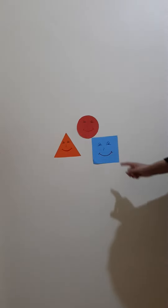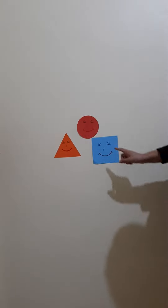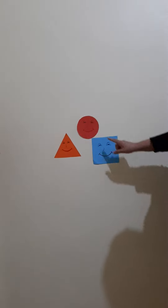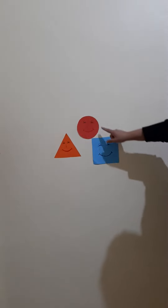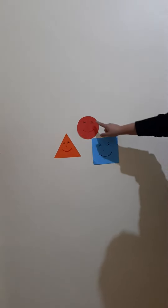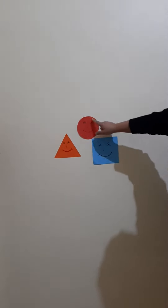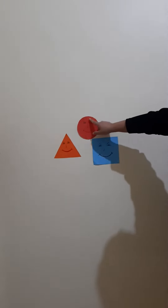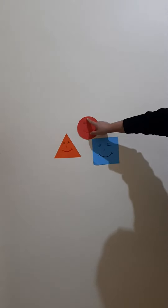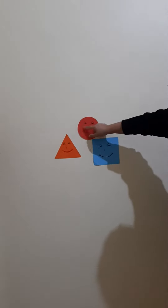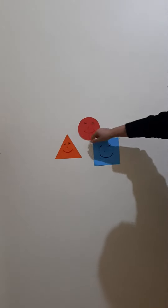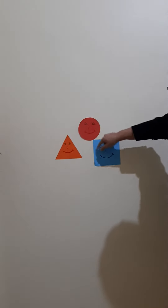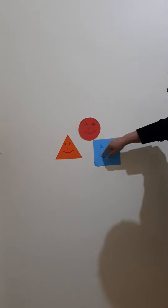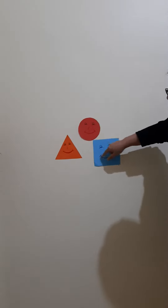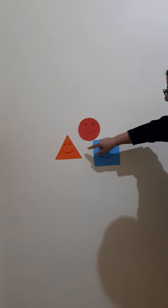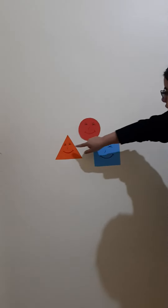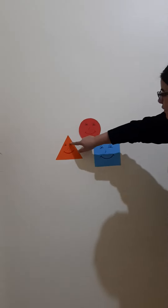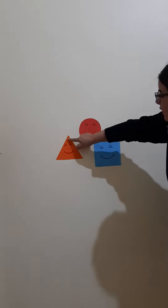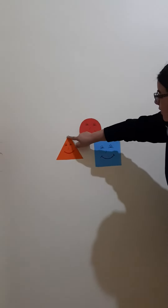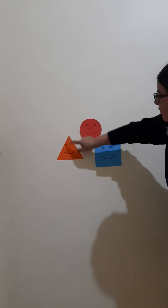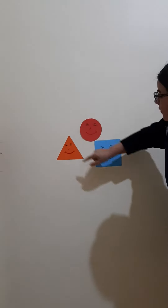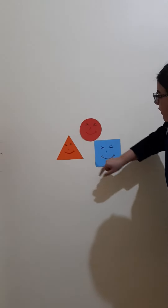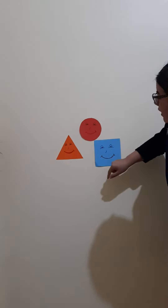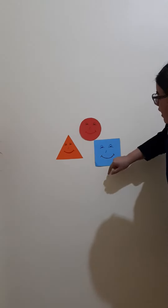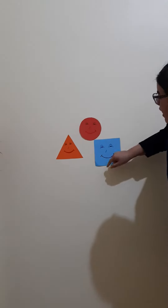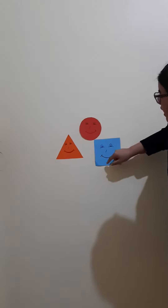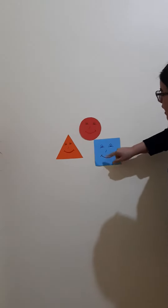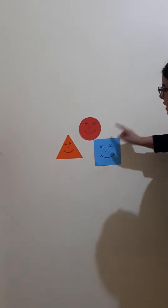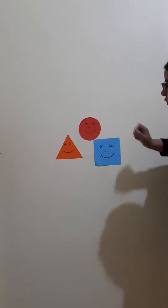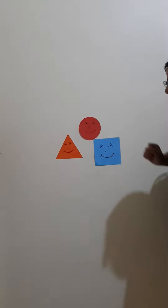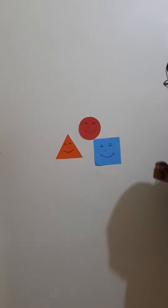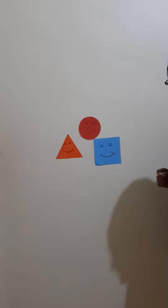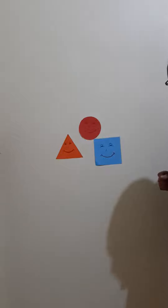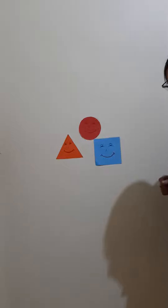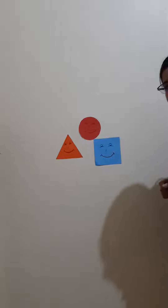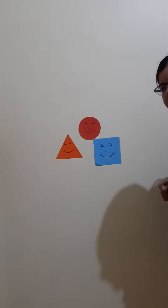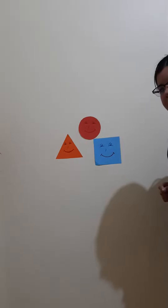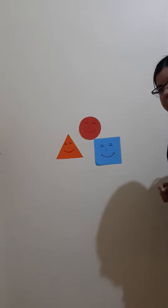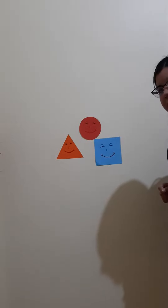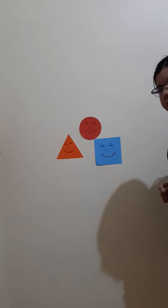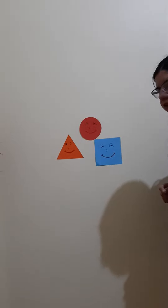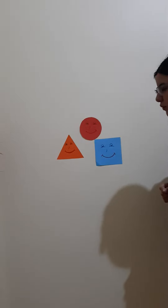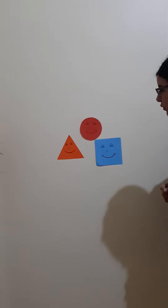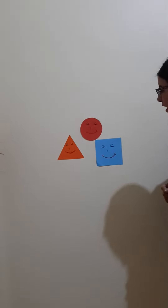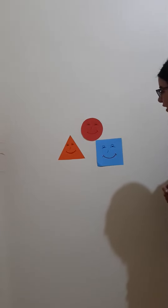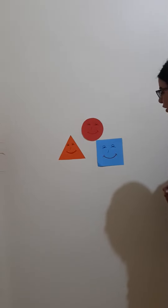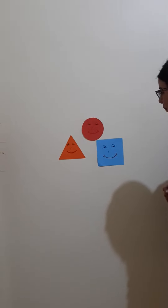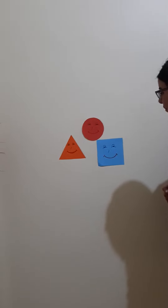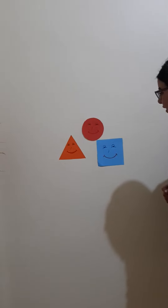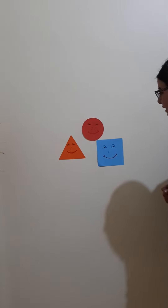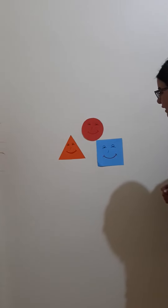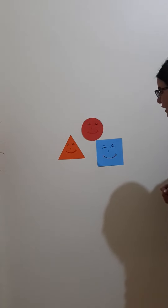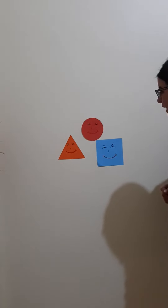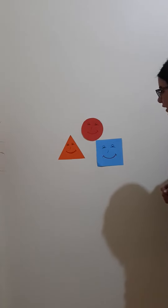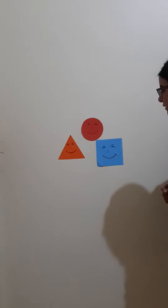¿Alguno los reconoce? ¿Son iguales estas figuras geométricas?